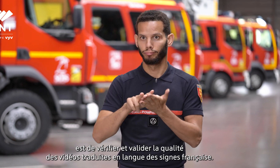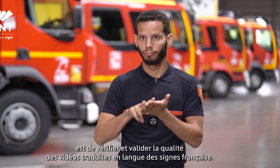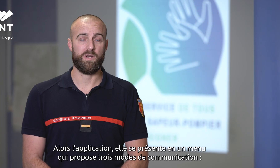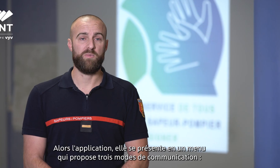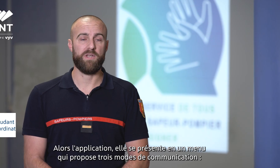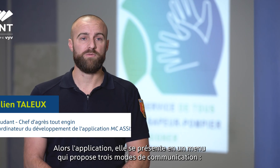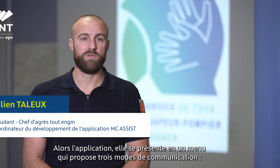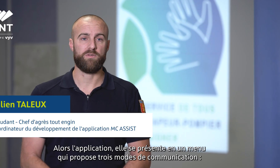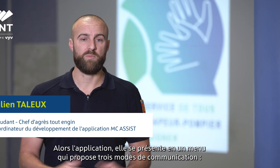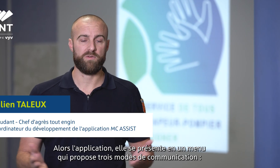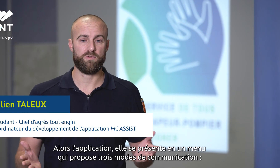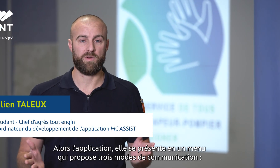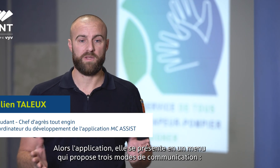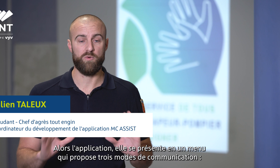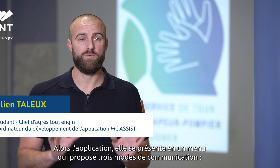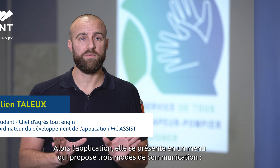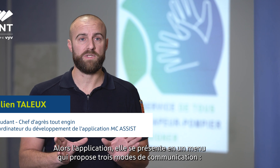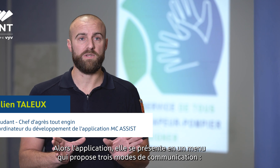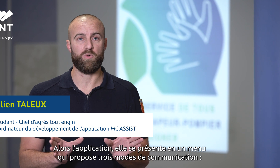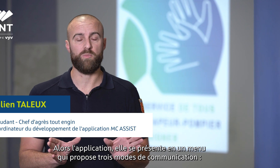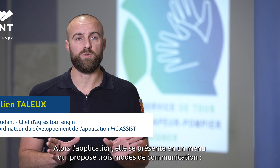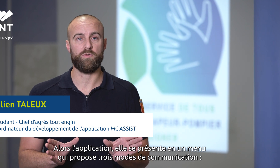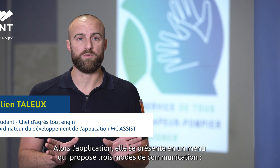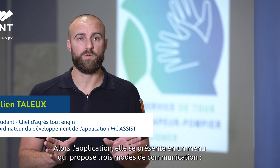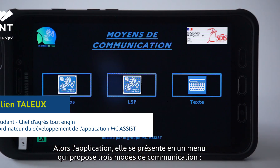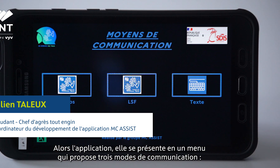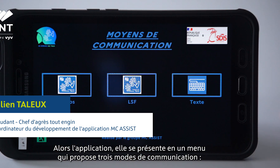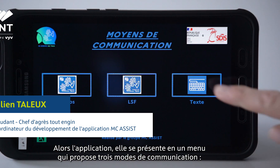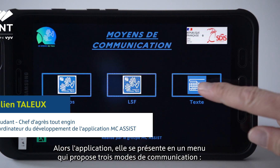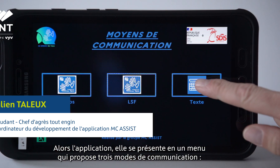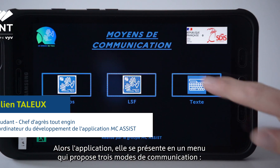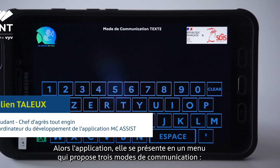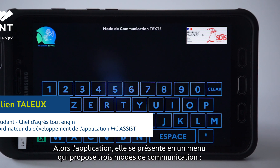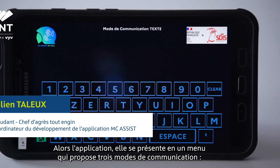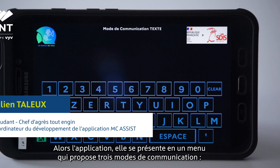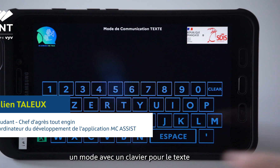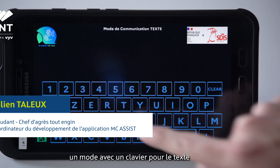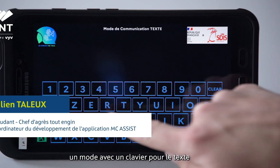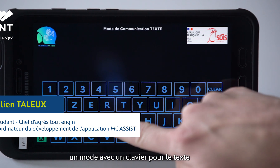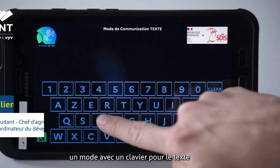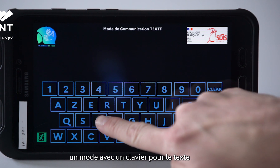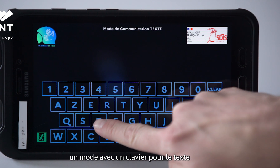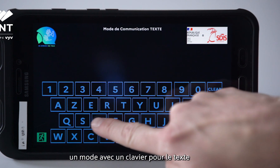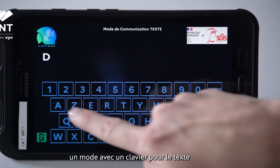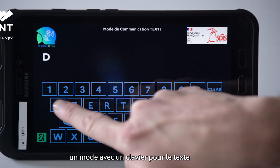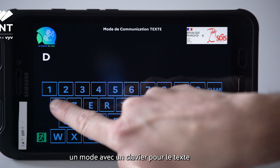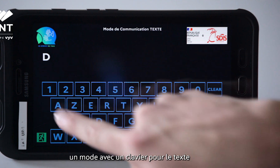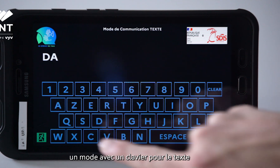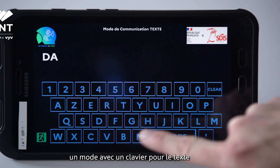L'application se présente en un menu qui propose trois modes de communication. Une mode avec un clavier pour le texte,